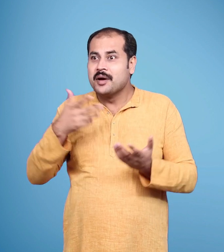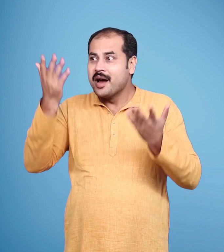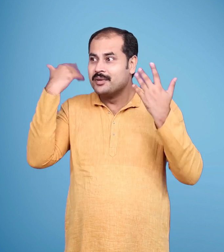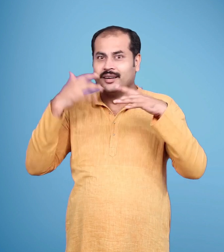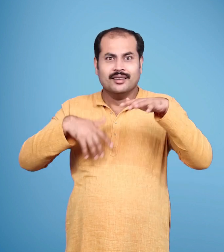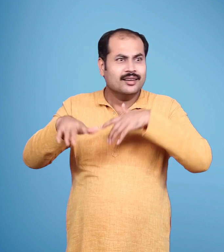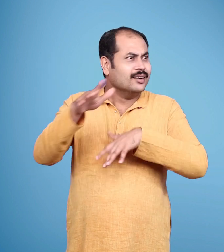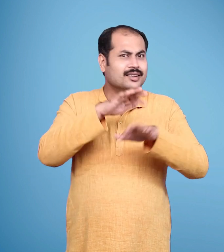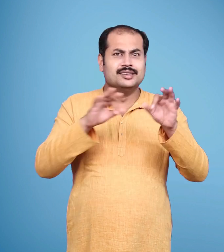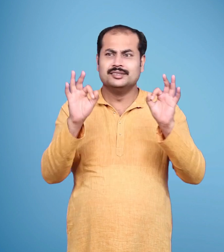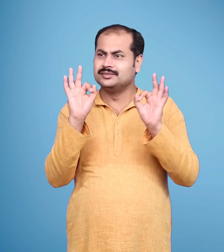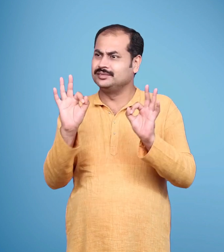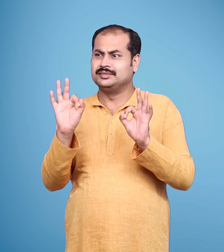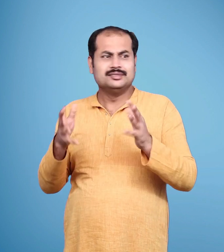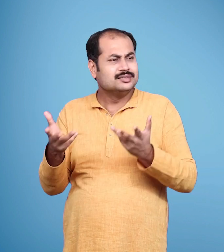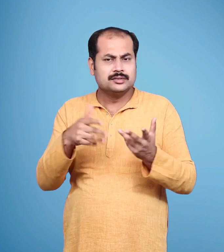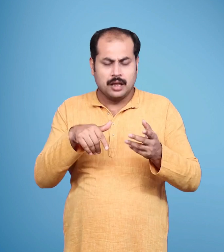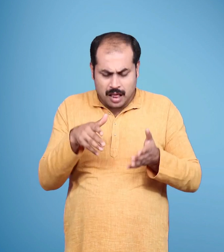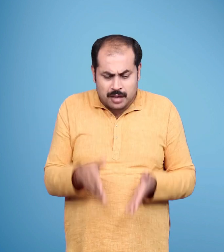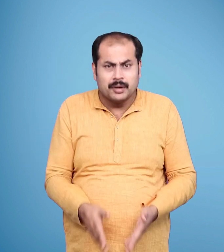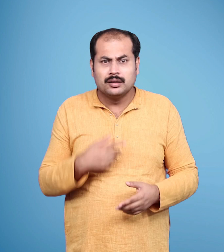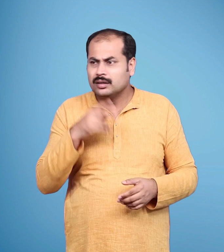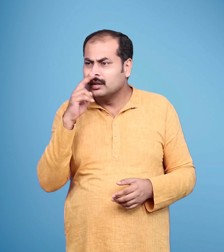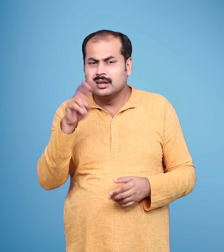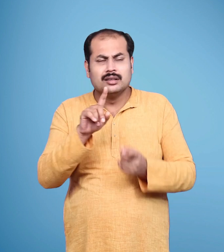नगर उन्हें सामाने नहीं लगा बदला बदला सा था